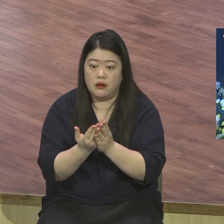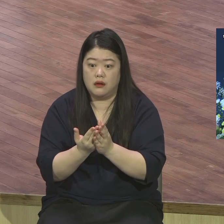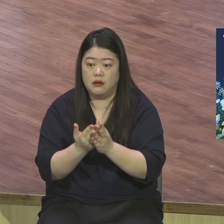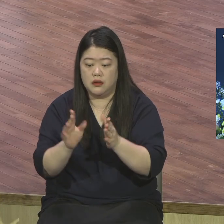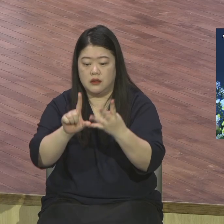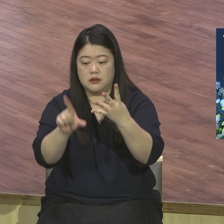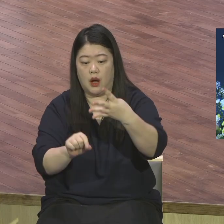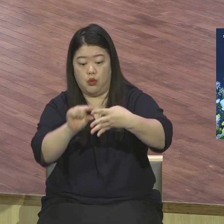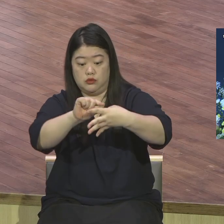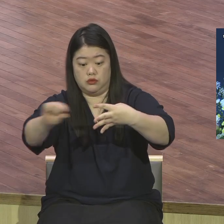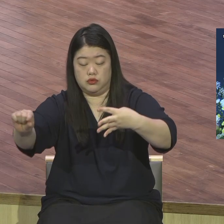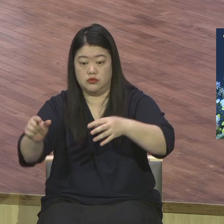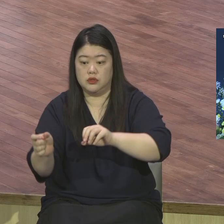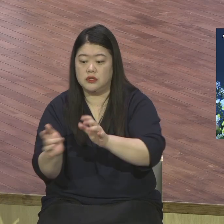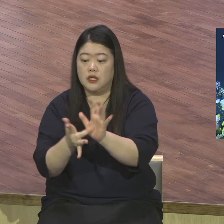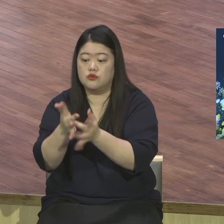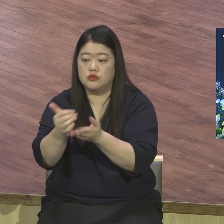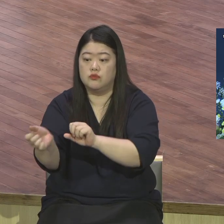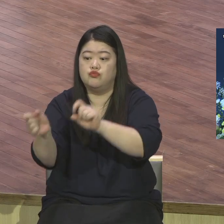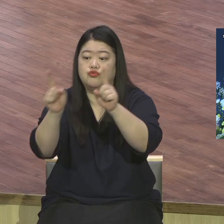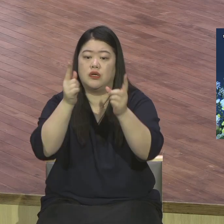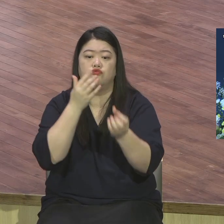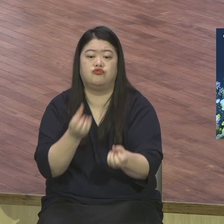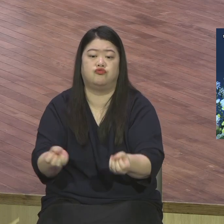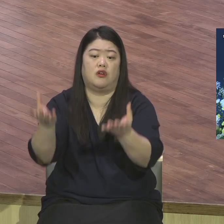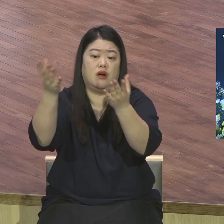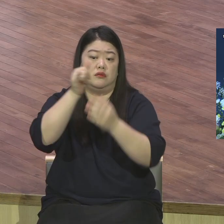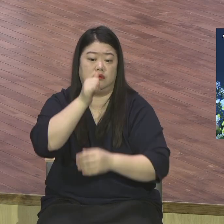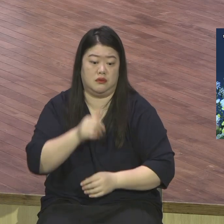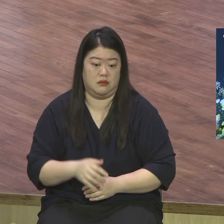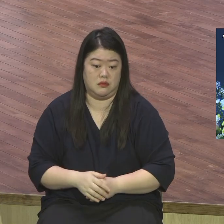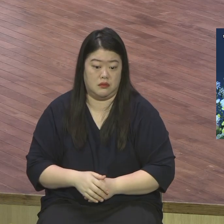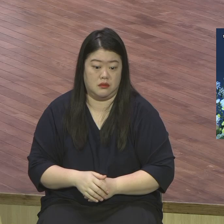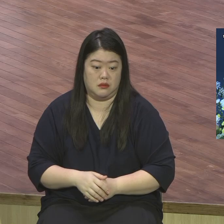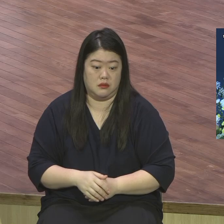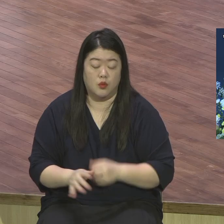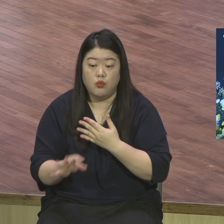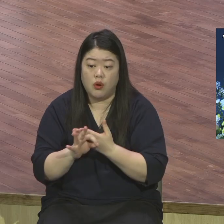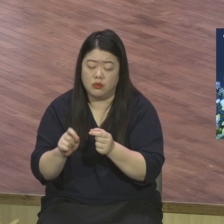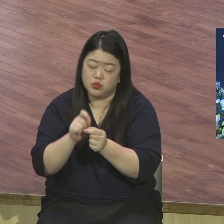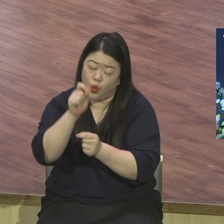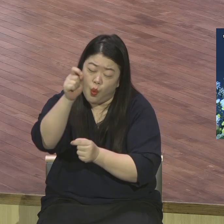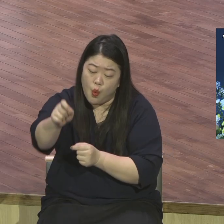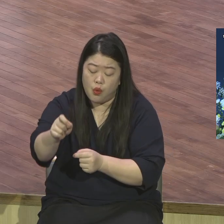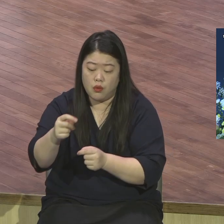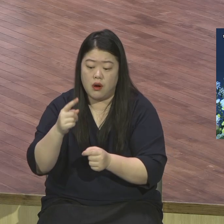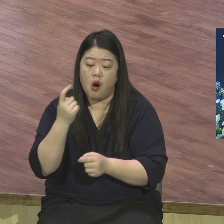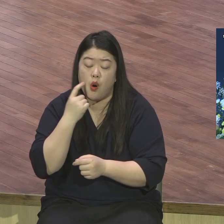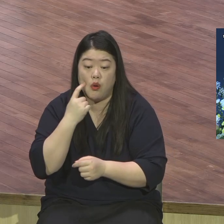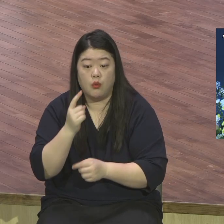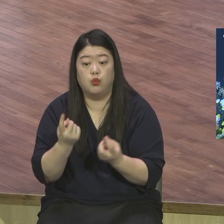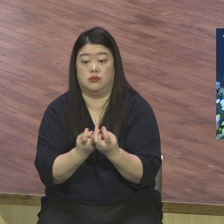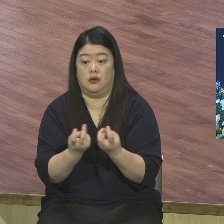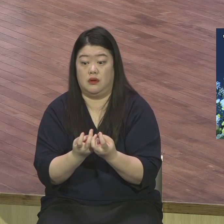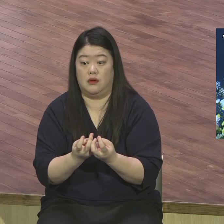이렇게 이 부활에 찬양을 하고 있는 것입니다. 사도 바울은 골드전서 15장 14절에